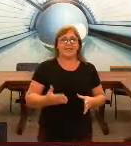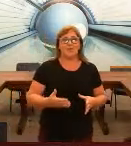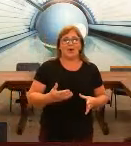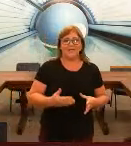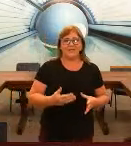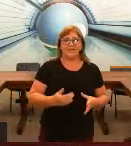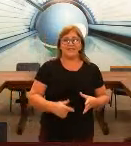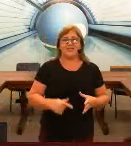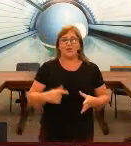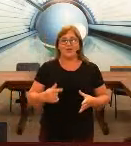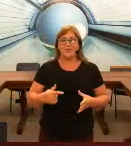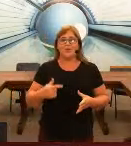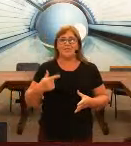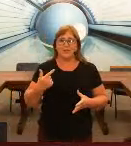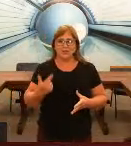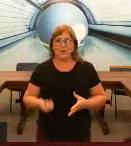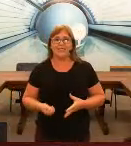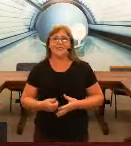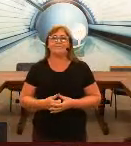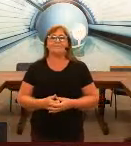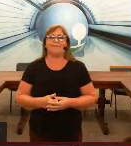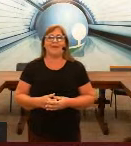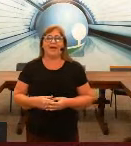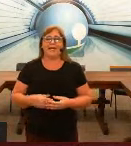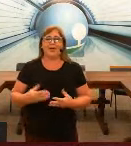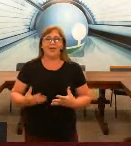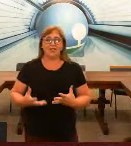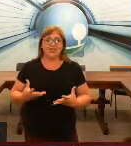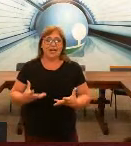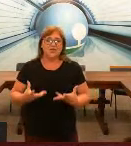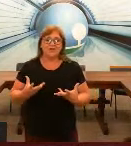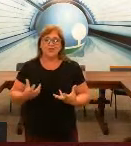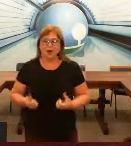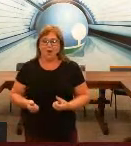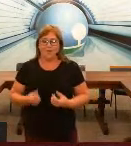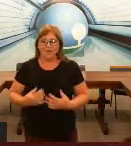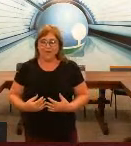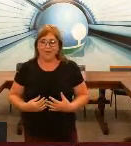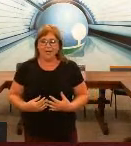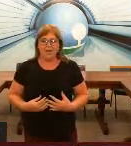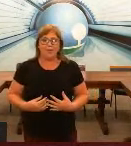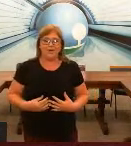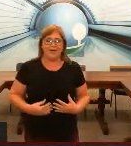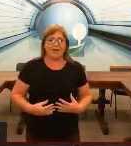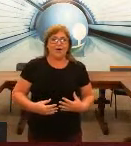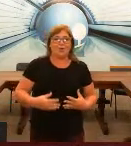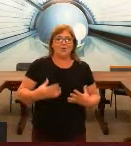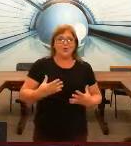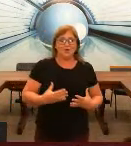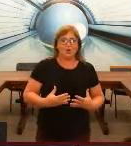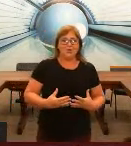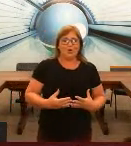10.436, em 2002. Ela é uma língua gesto visual. Por quê? Porque o surdo,